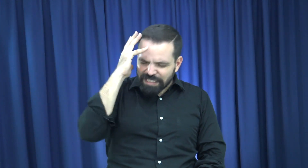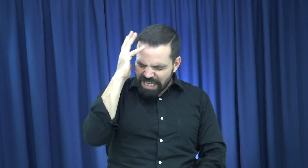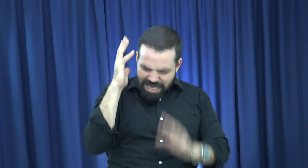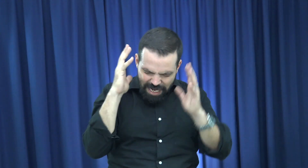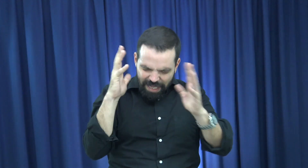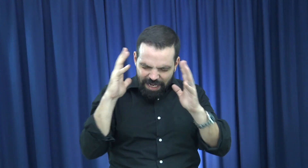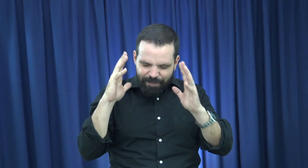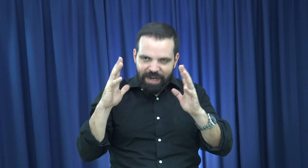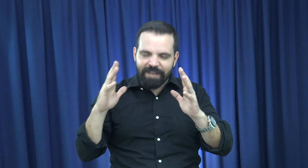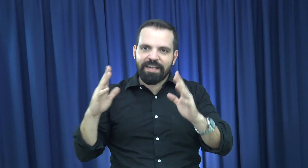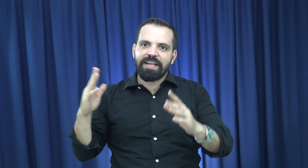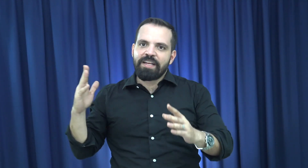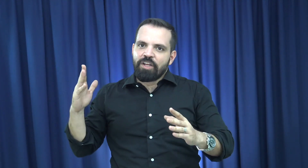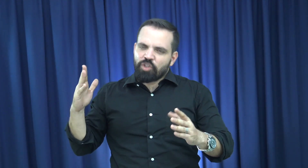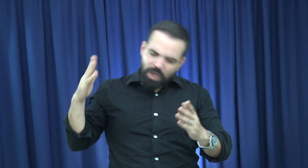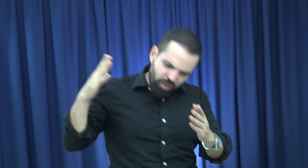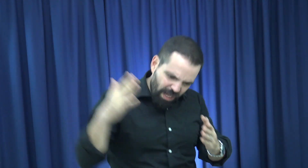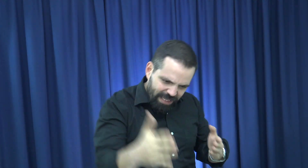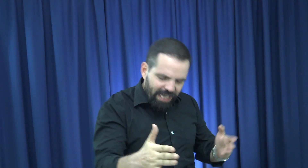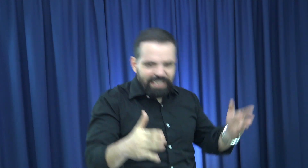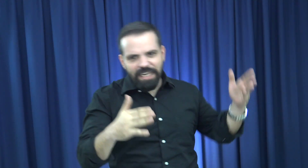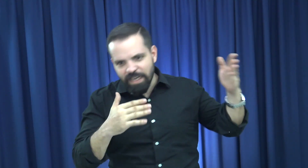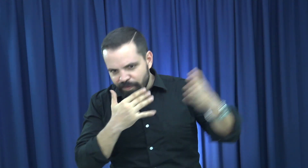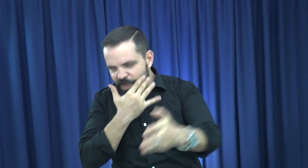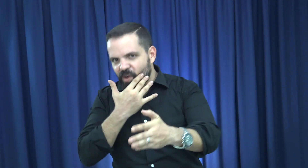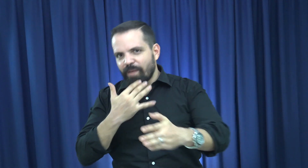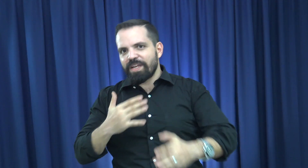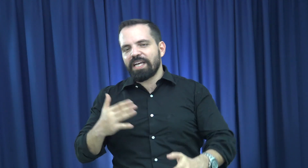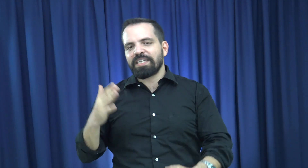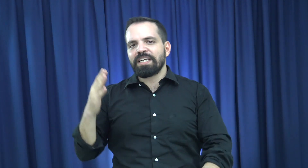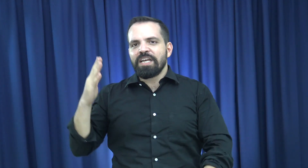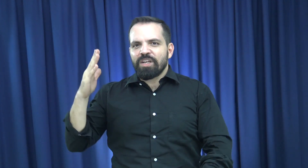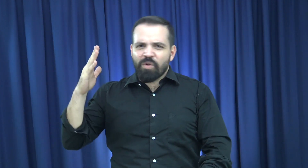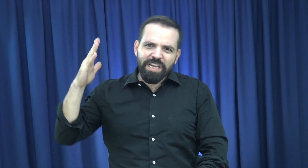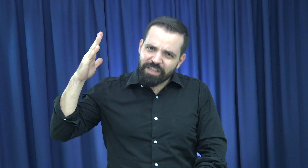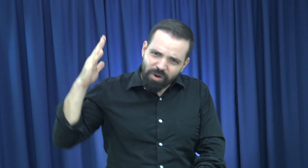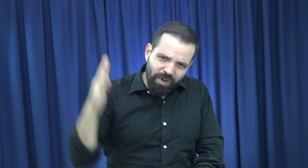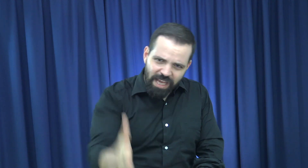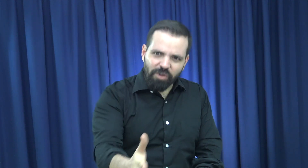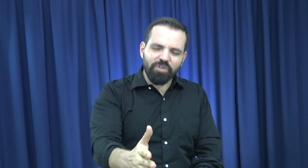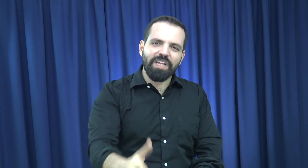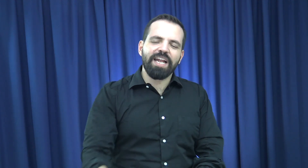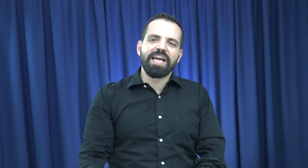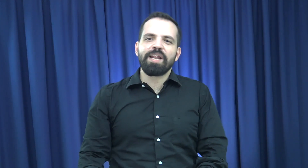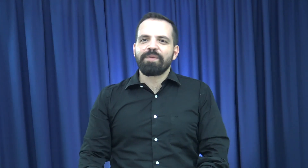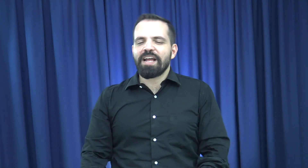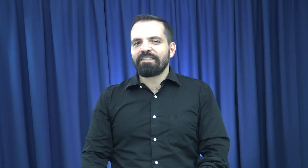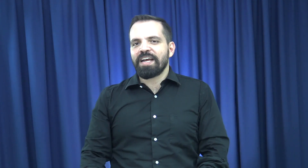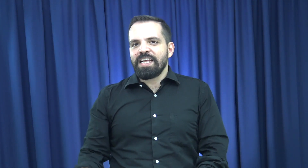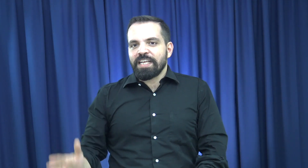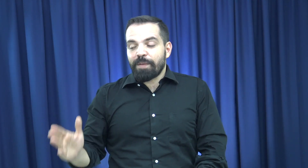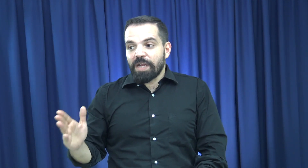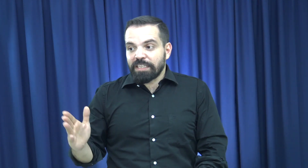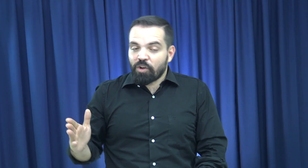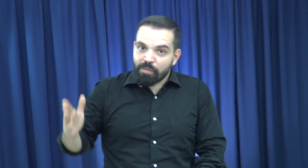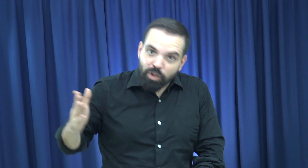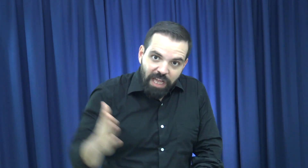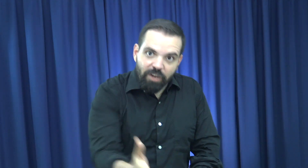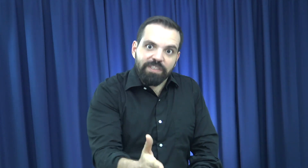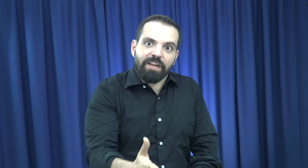está llena de la palabra. Todos esos ataques del enemigo que amenazan con ideologías contrarias a la palabra. Que amenazan con votar nuestra